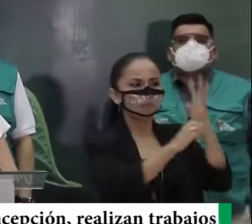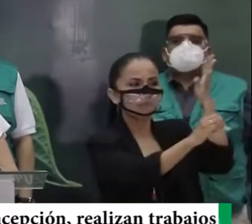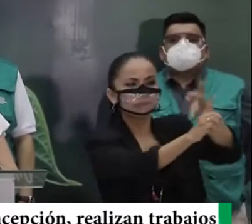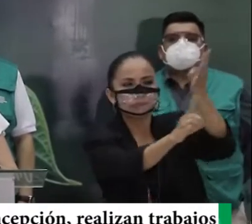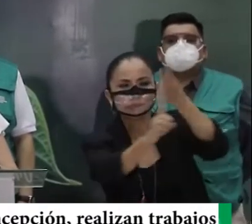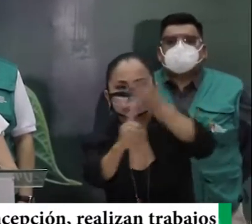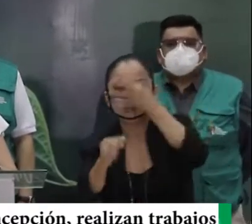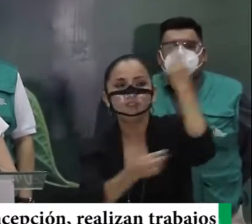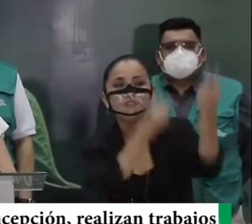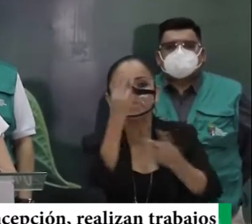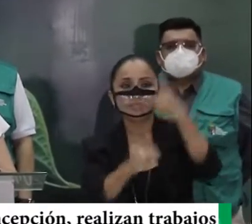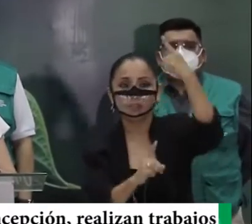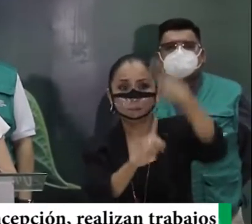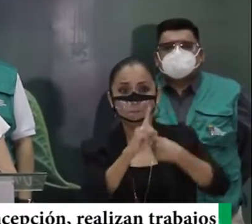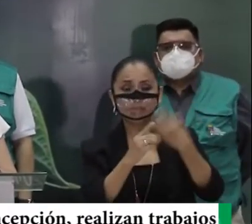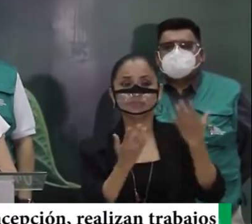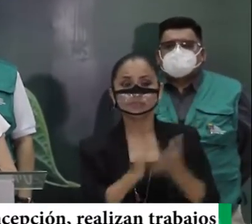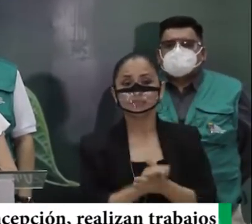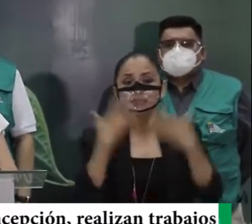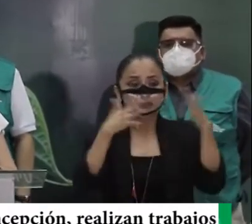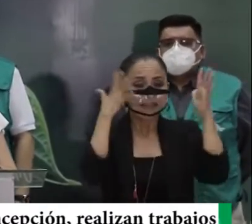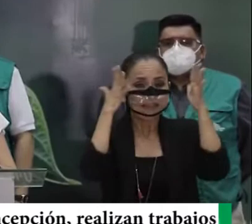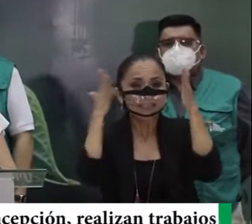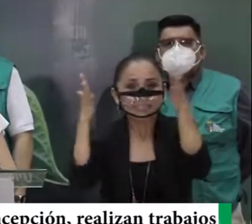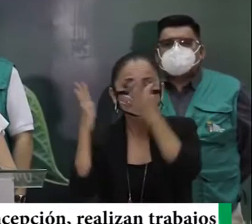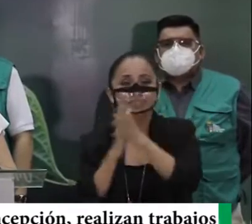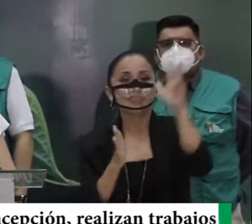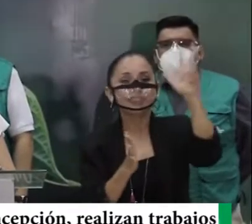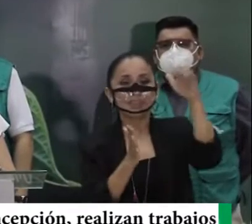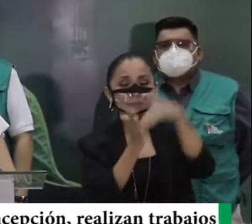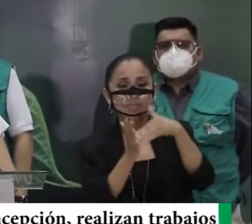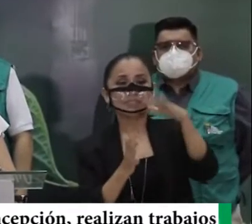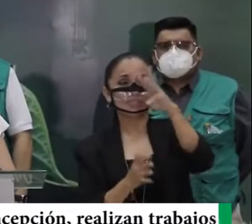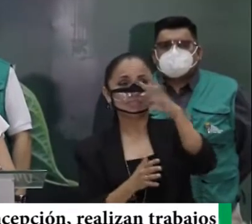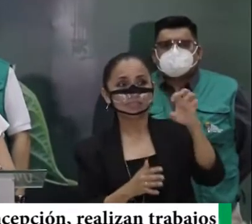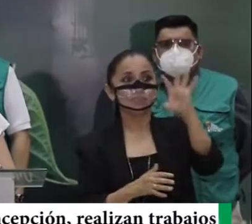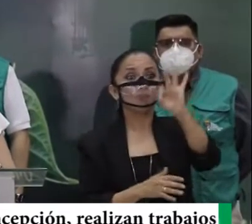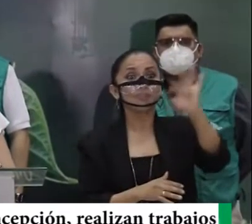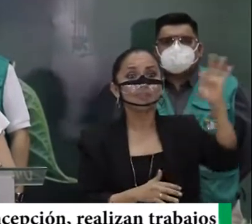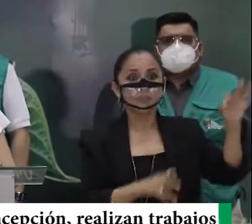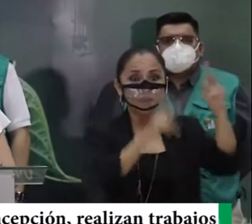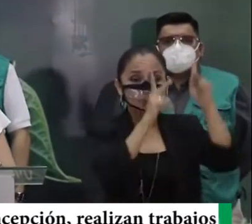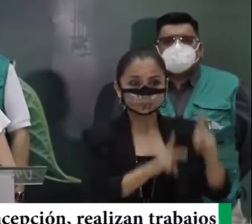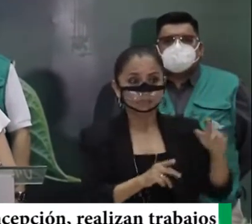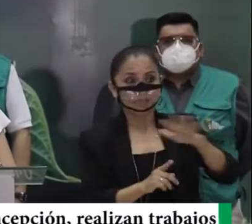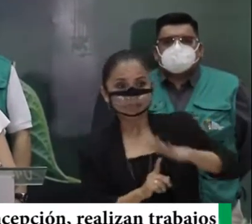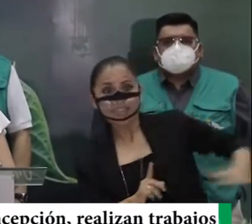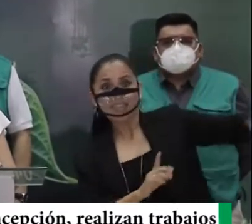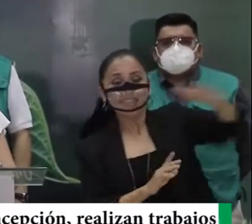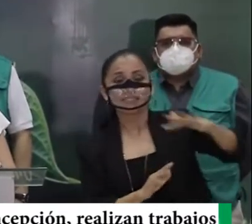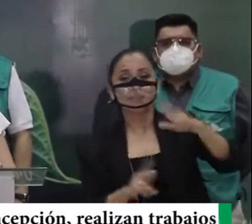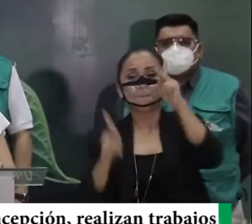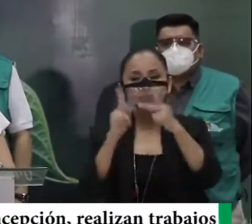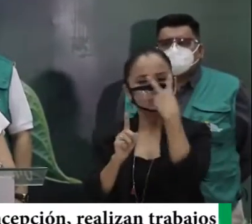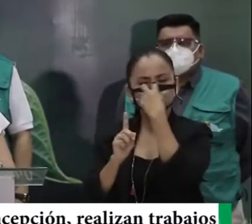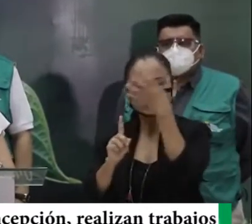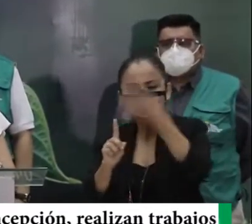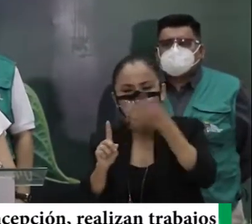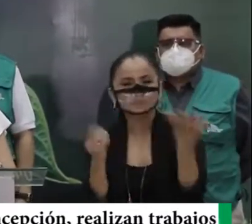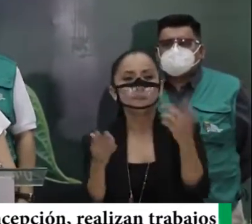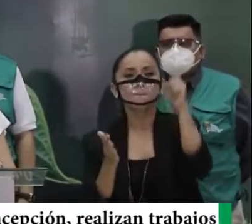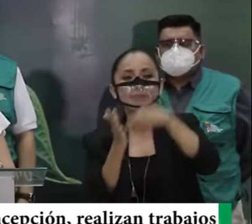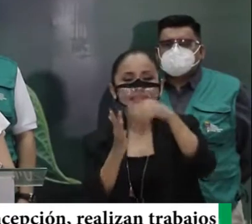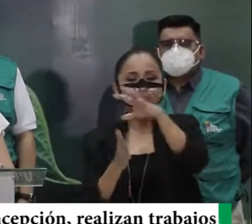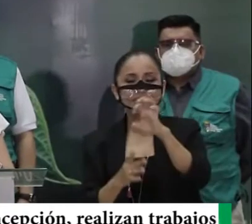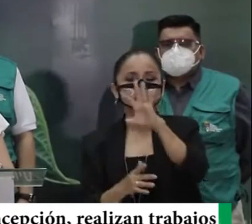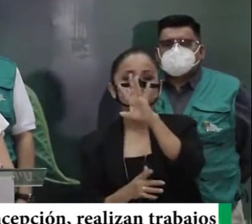trabajando, en este mes, tenemos atendidas, 3.699 personas, de las cuales, sospechosas, tenemos